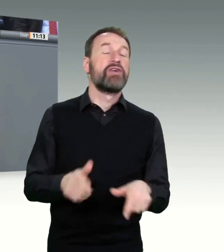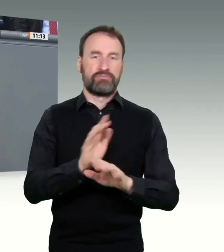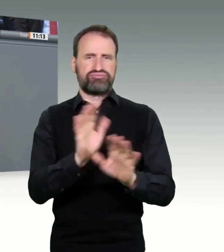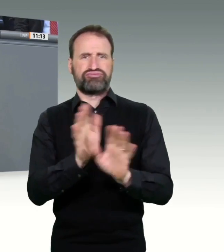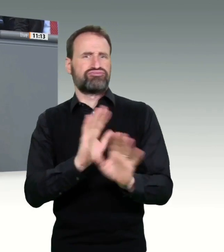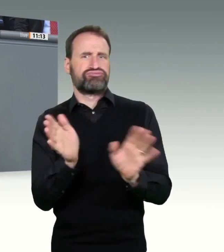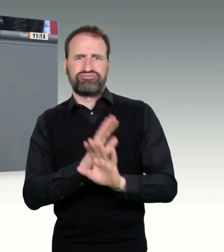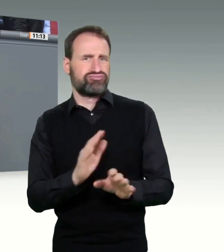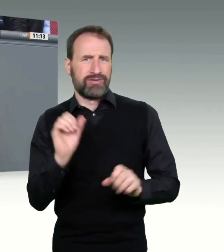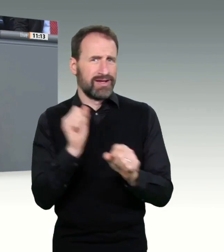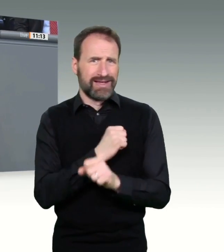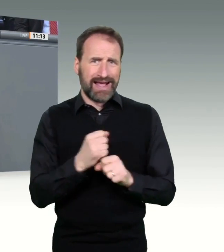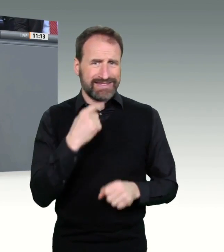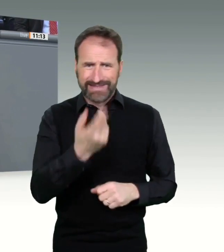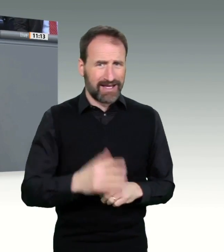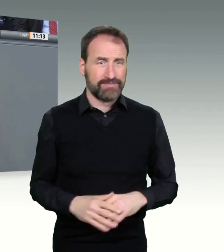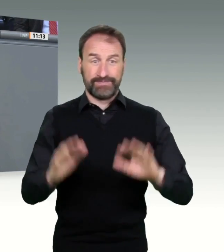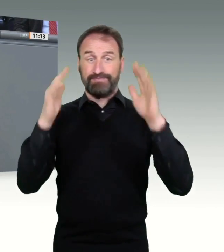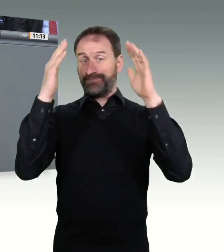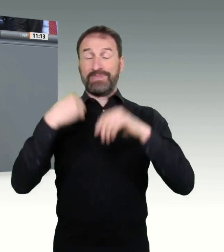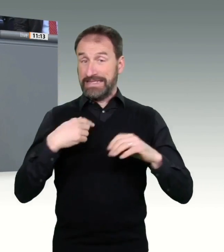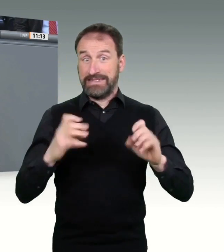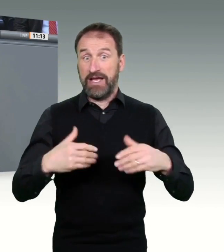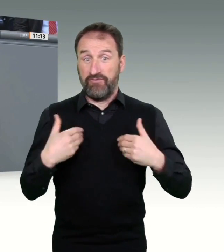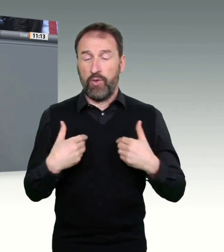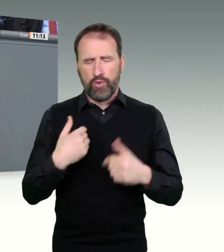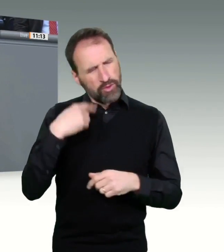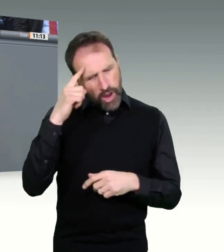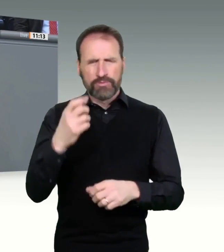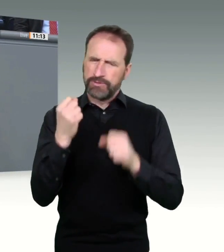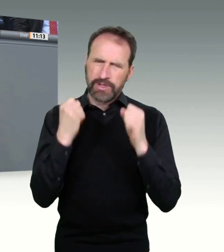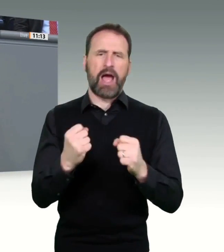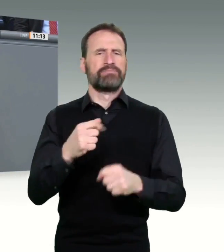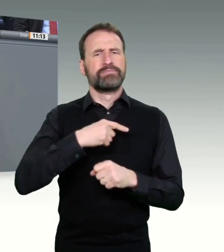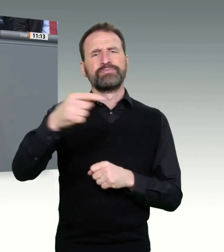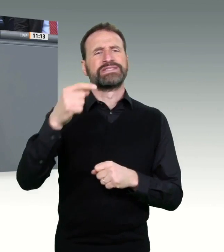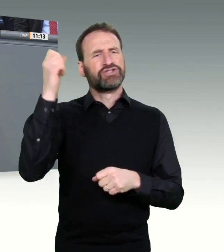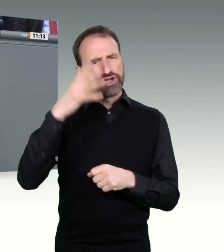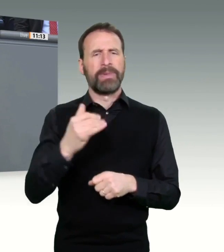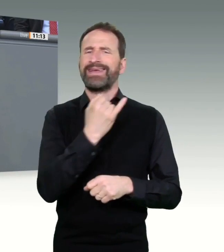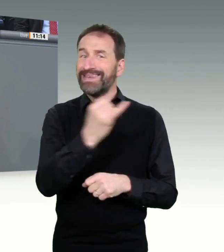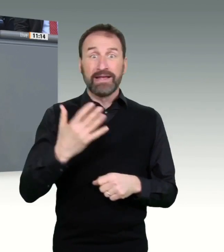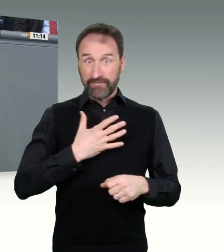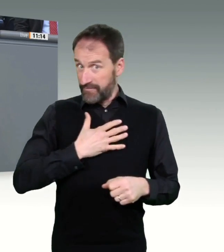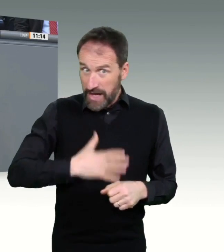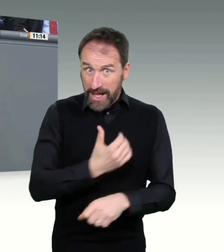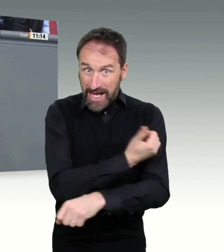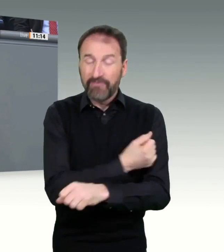was wir jetzt wirklich brauchen, ist mehr Schnelligkeit und mehr Flexibilität. Wir brauchen pragmatische